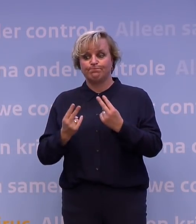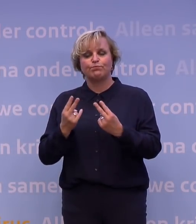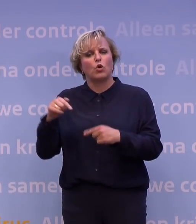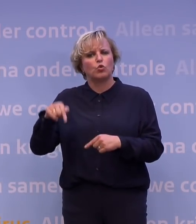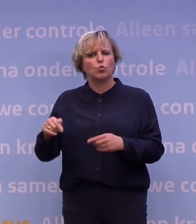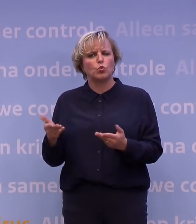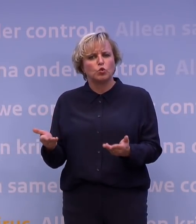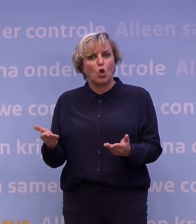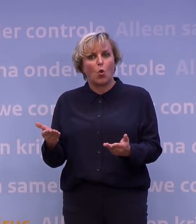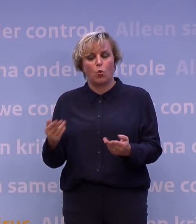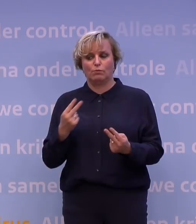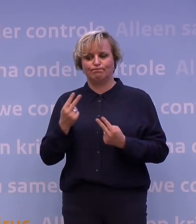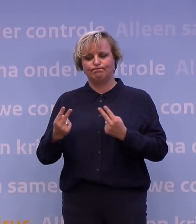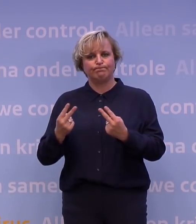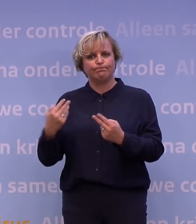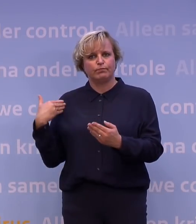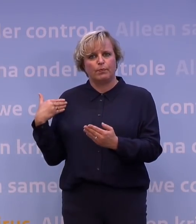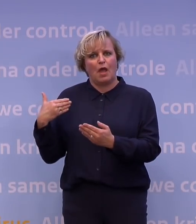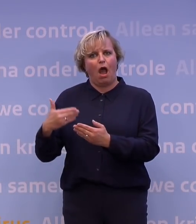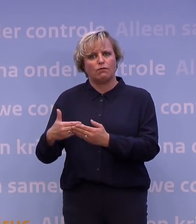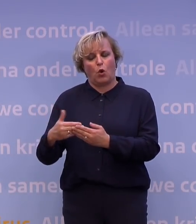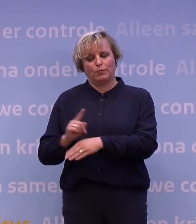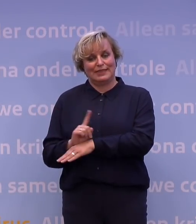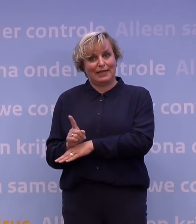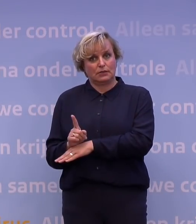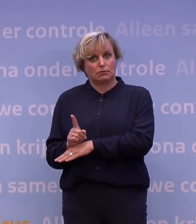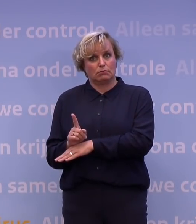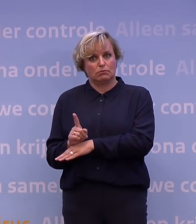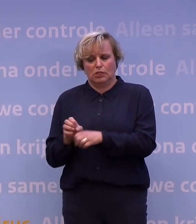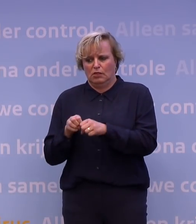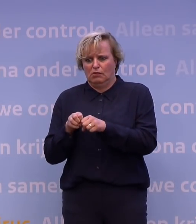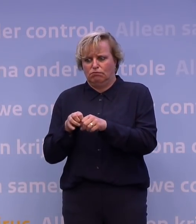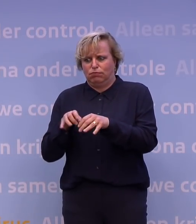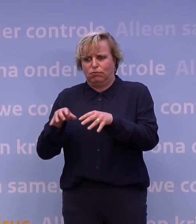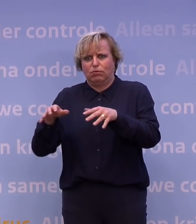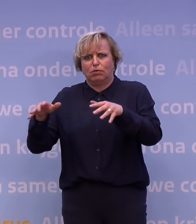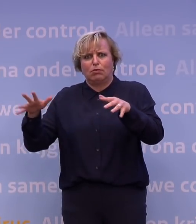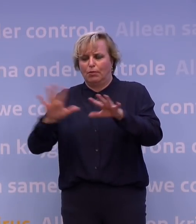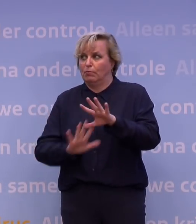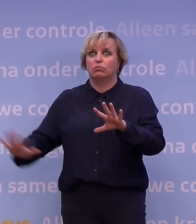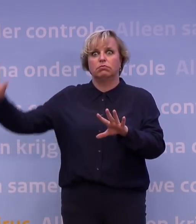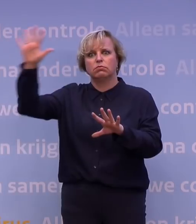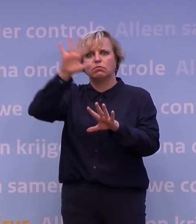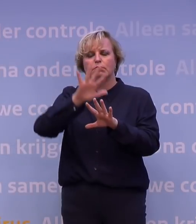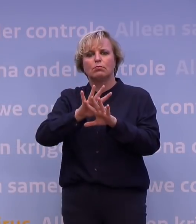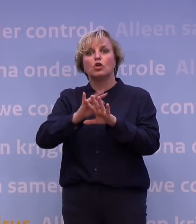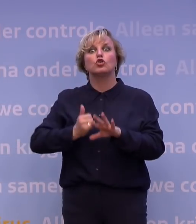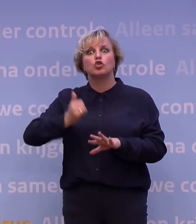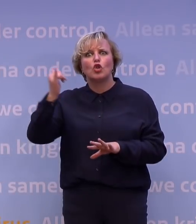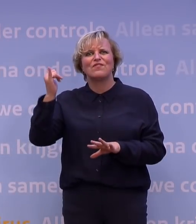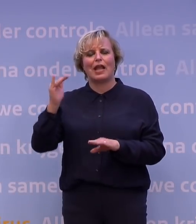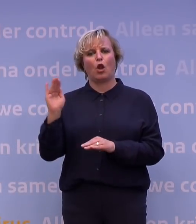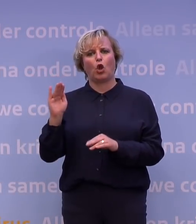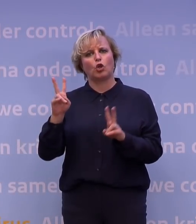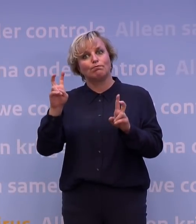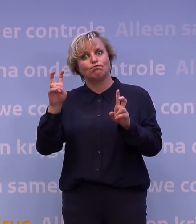dat is nu het geval, dat in de afgelopen tijd die verspreiding zich op een niveau bevindt, dat je zegt ja, te veel kleurt rood, dan